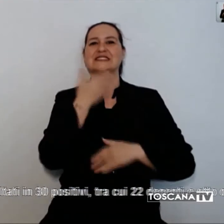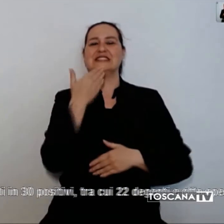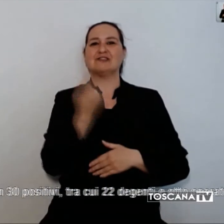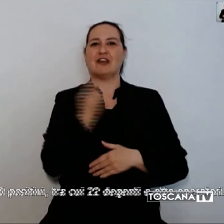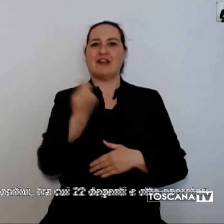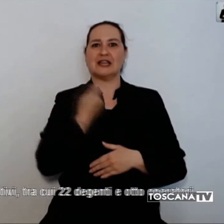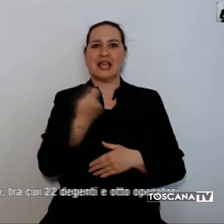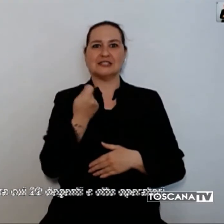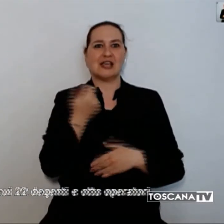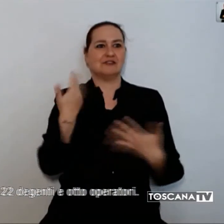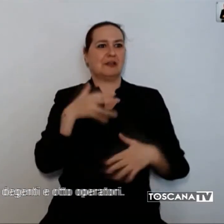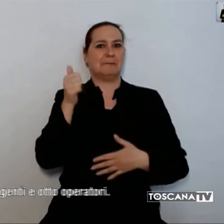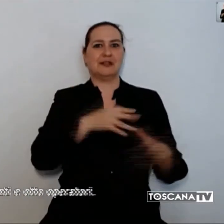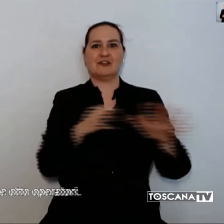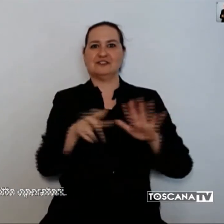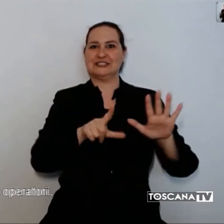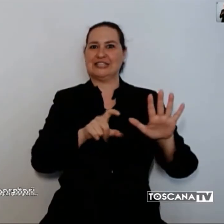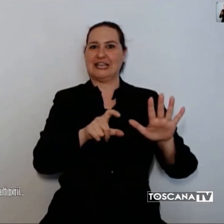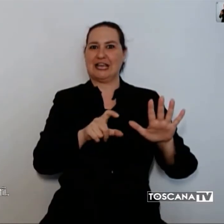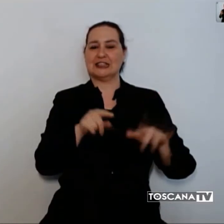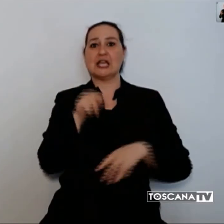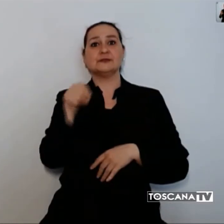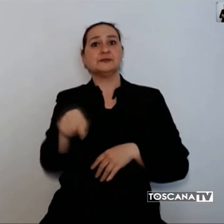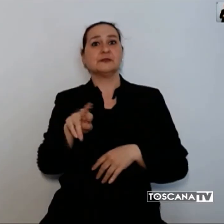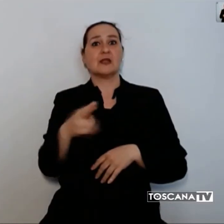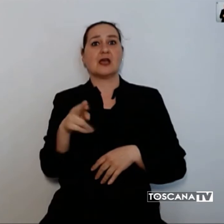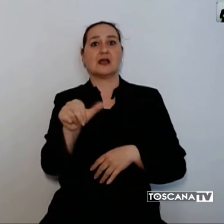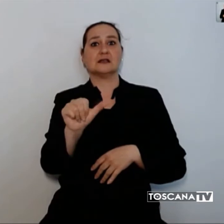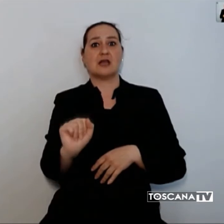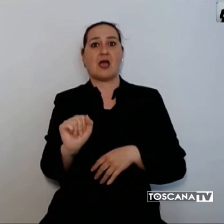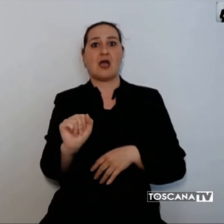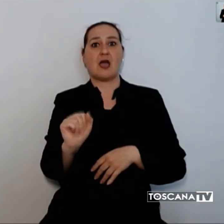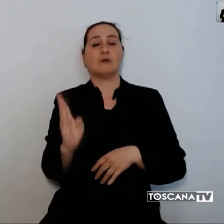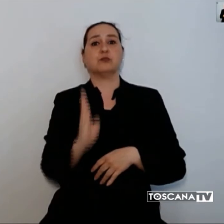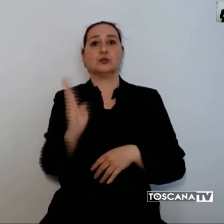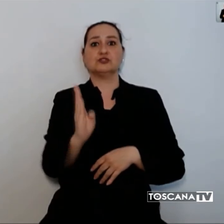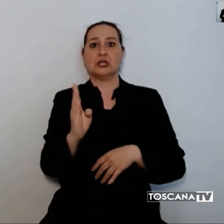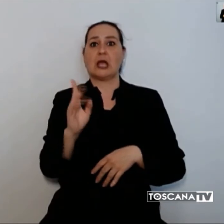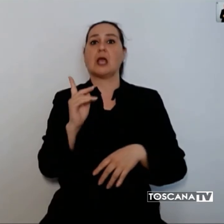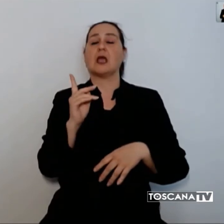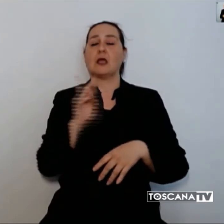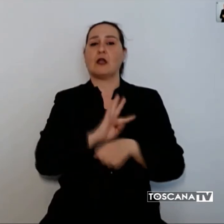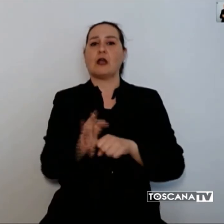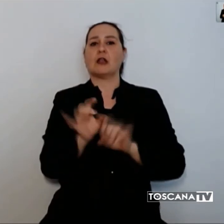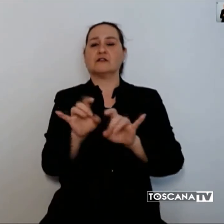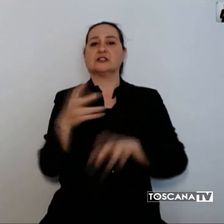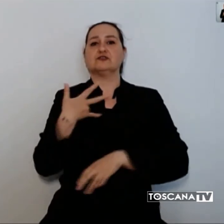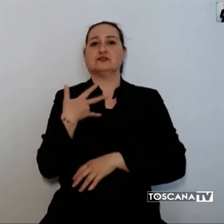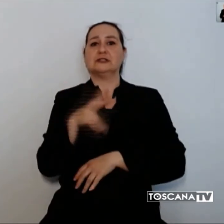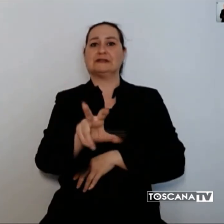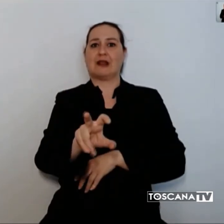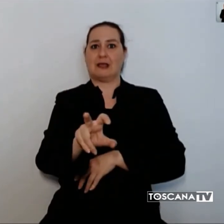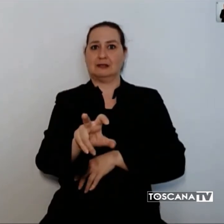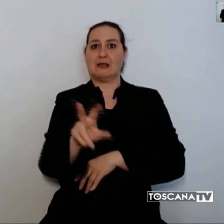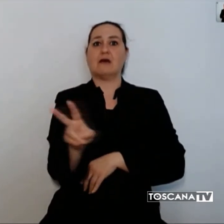e nella RSA di Bucine sono risultati in 30 positivi tra cui 22 degenti